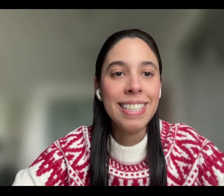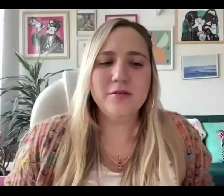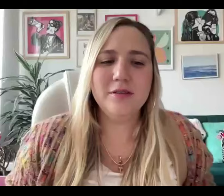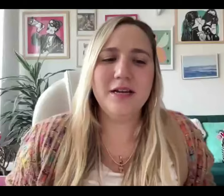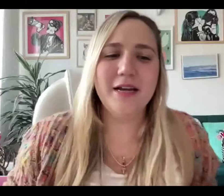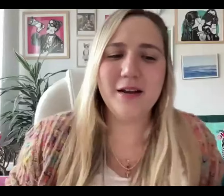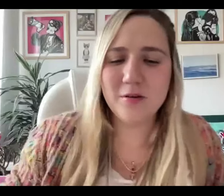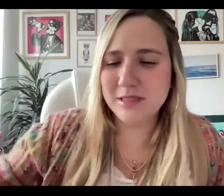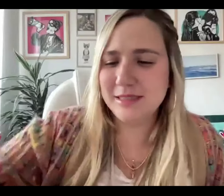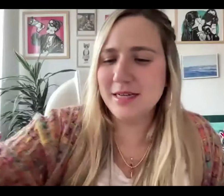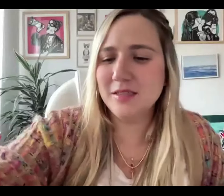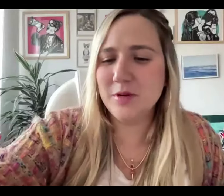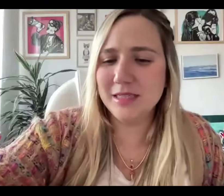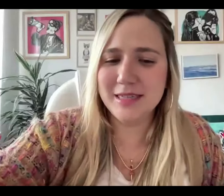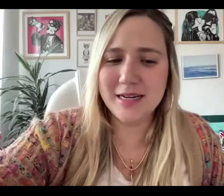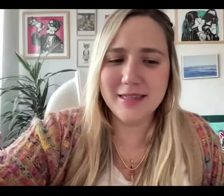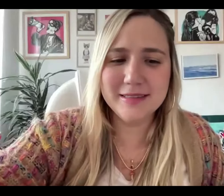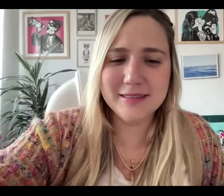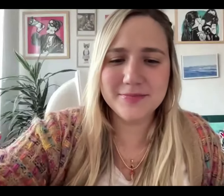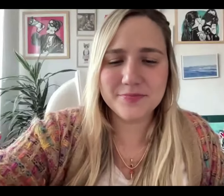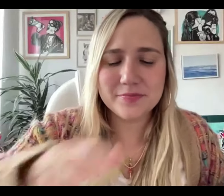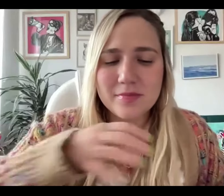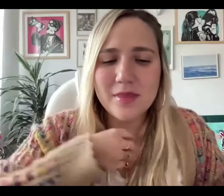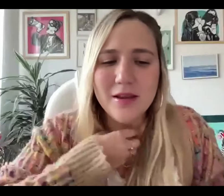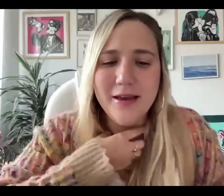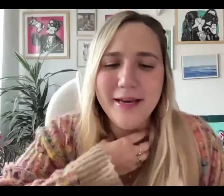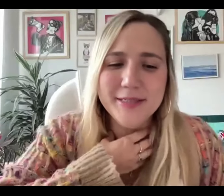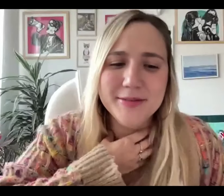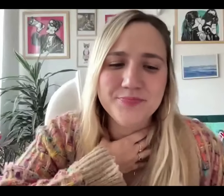Claro. Daniela, ¿cómo estás? Buenas tardes.